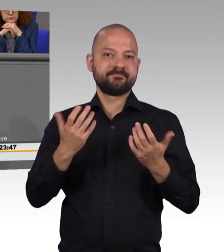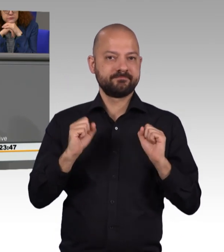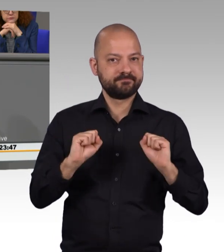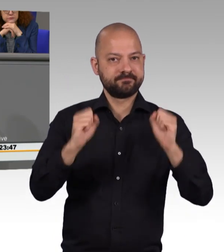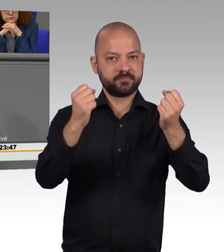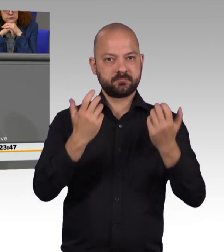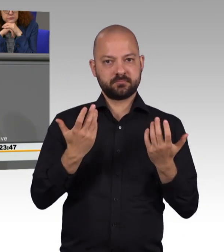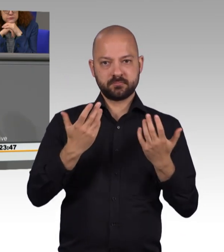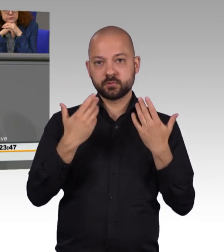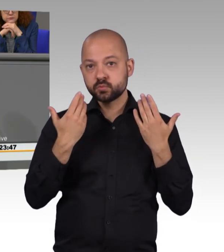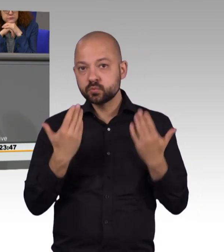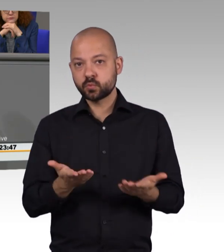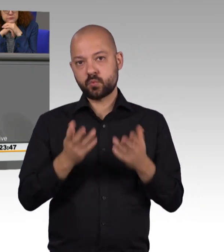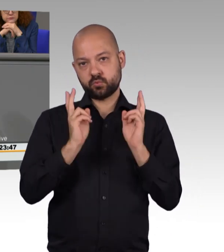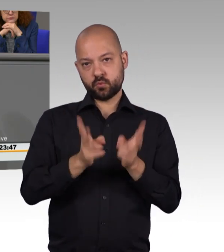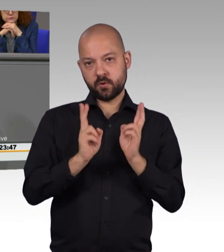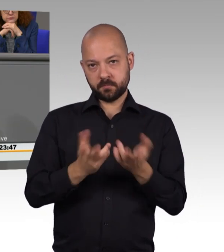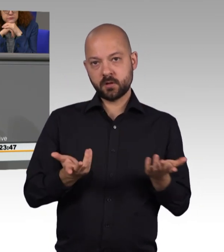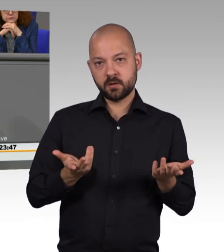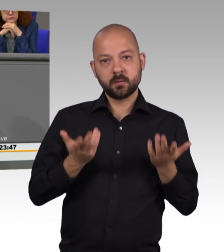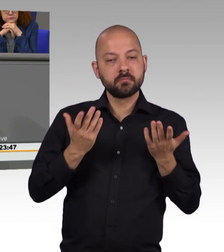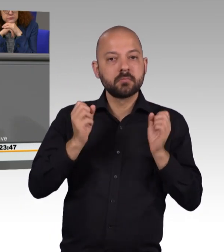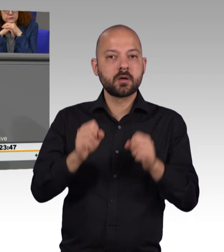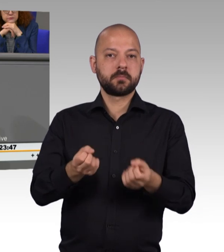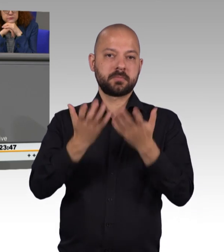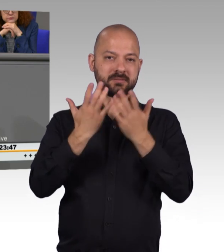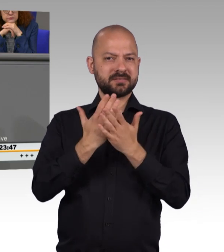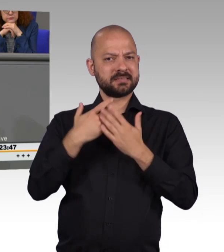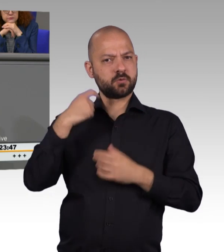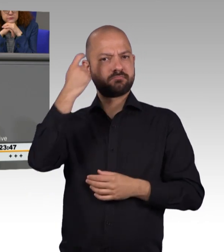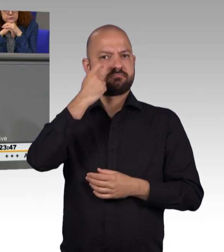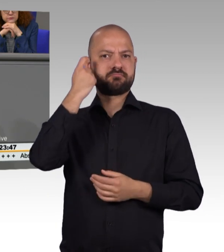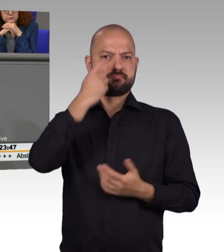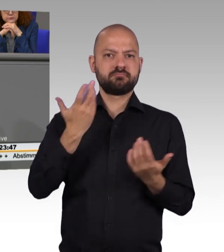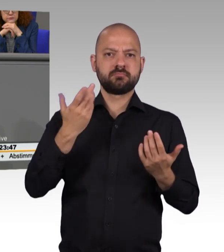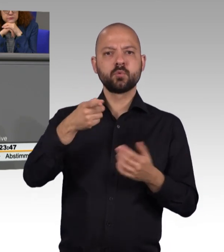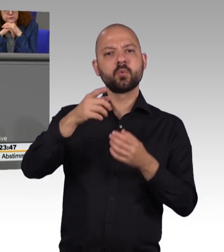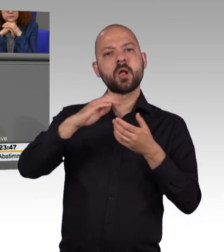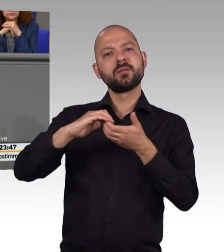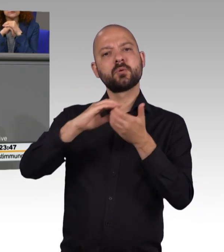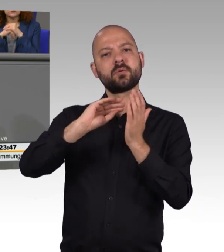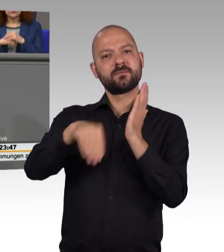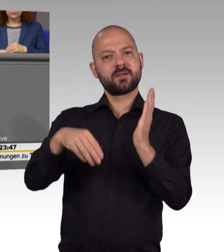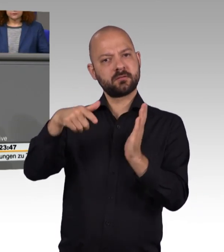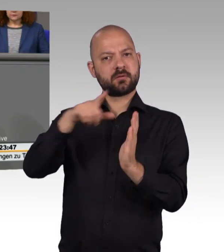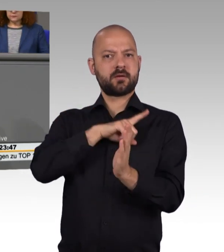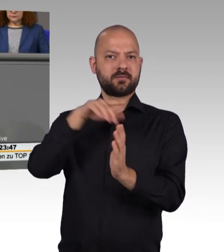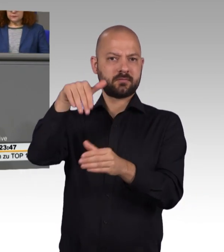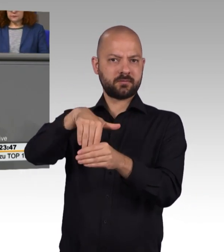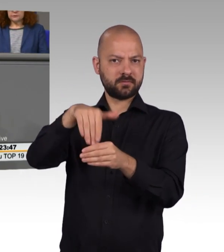schon dann mehr, wenn man im eigenen Koalitionsvertrag geregelt hatte, dieses Ziel erreichen zu wollen. Darauf konnten Sie sich